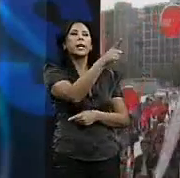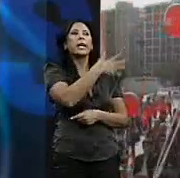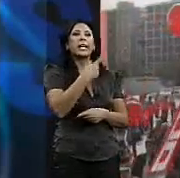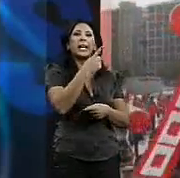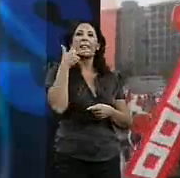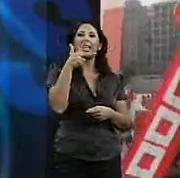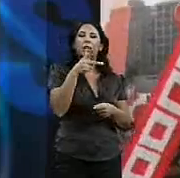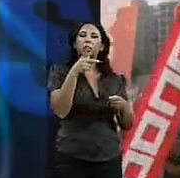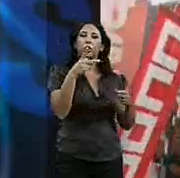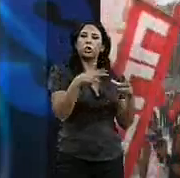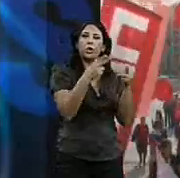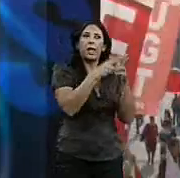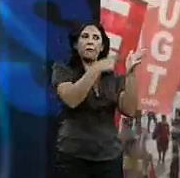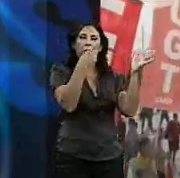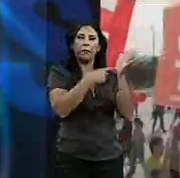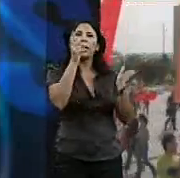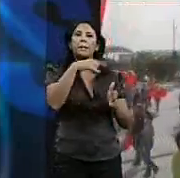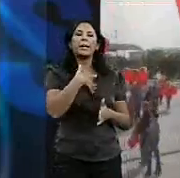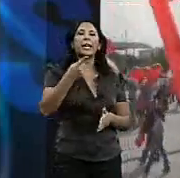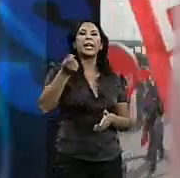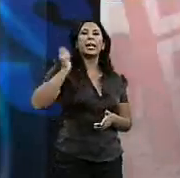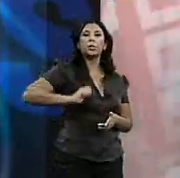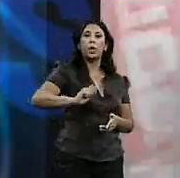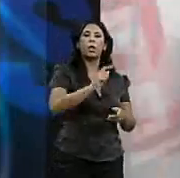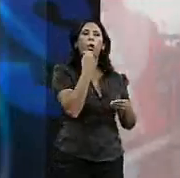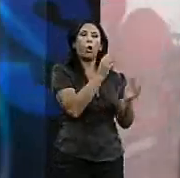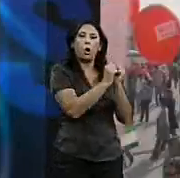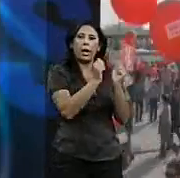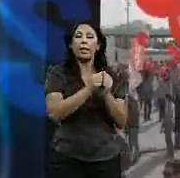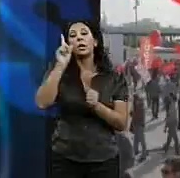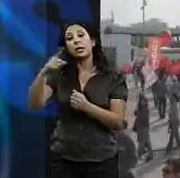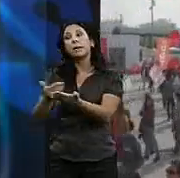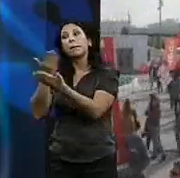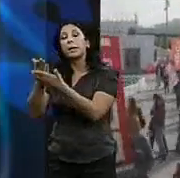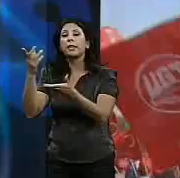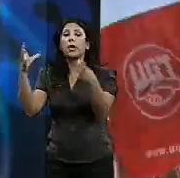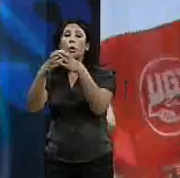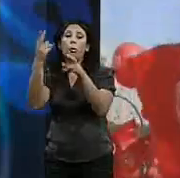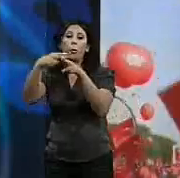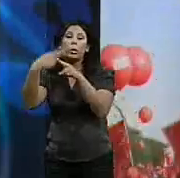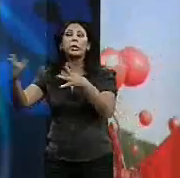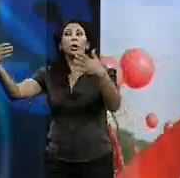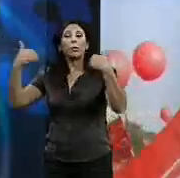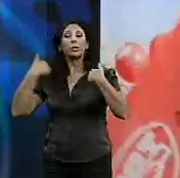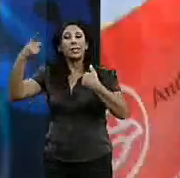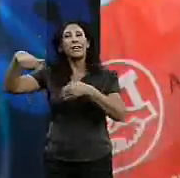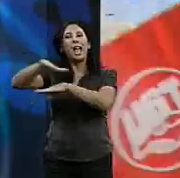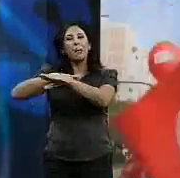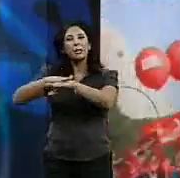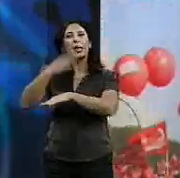congelar salarios. En otro sentido, reclamaciones a los responsables políticos. Piden a las administraciones que sean motor de la